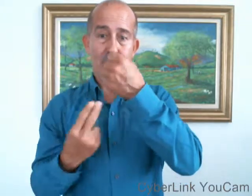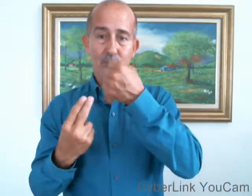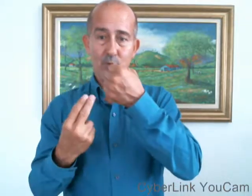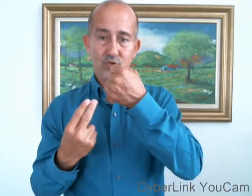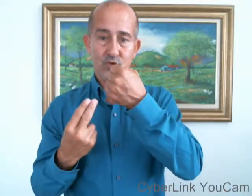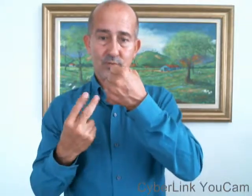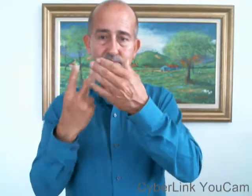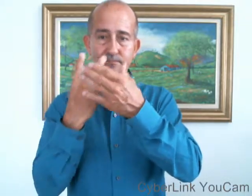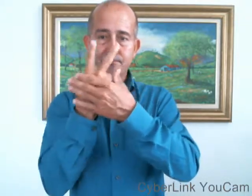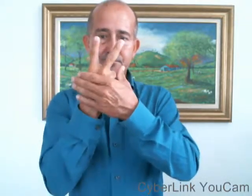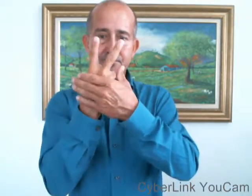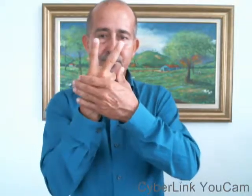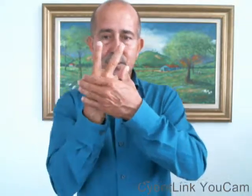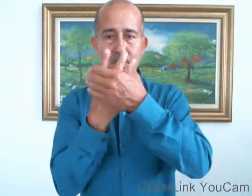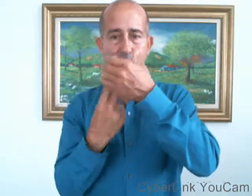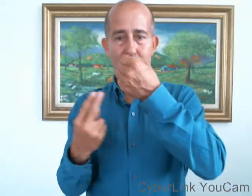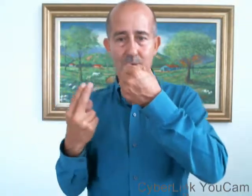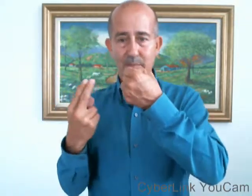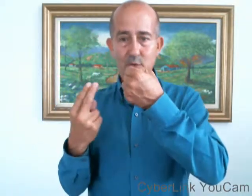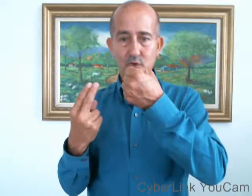Ambos, ambos,